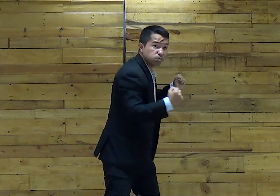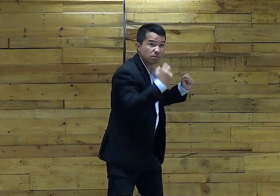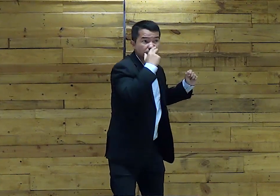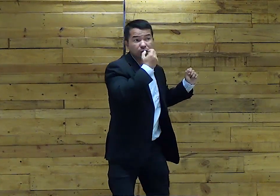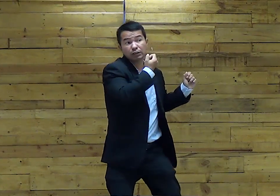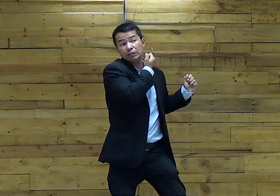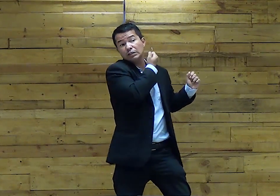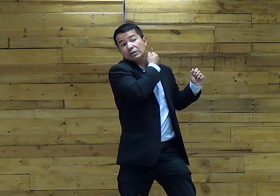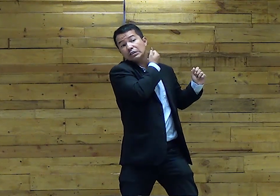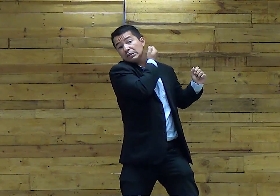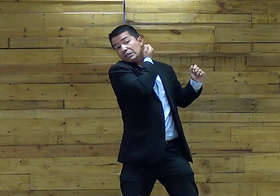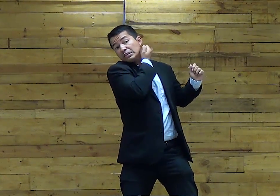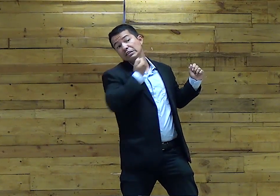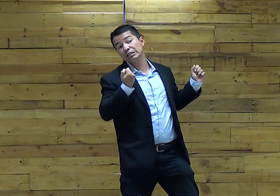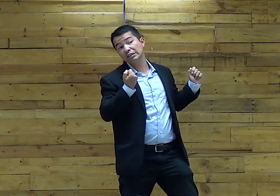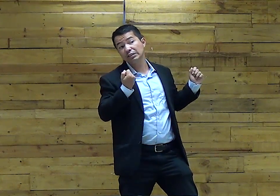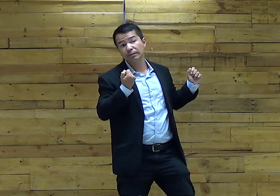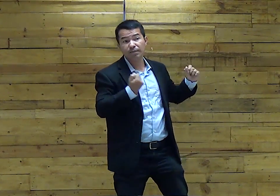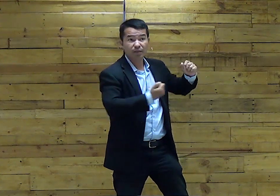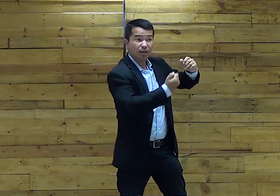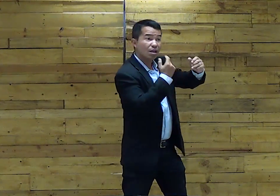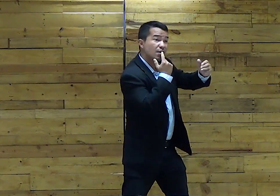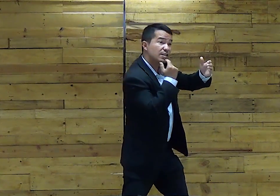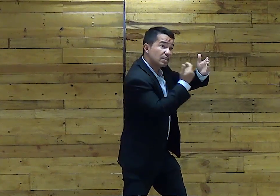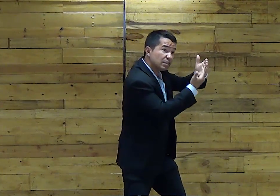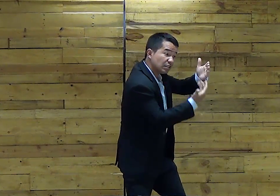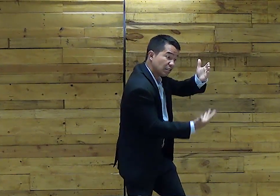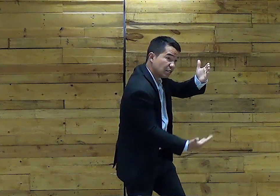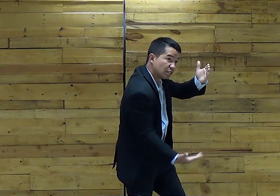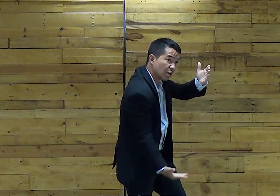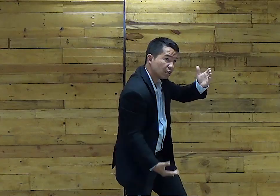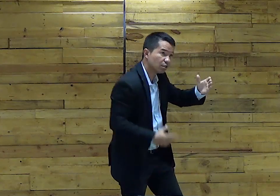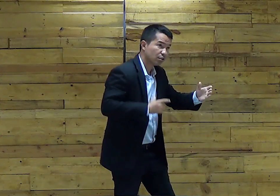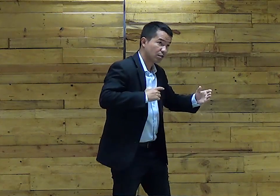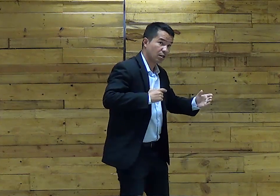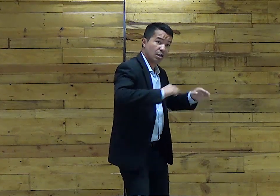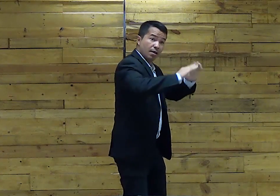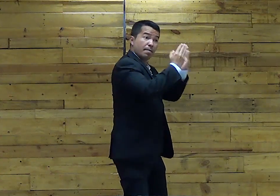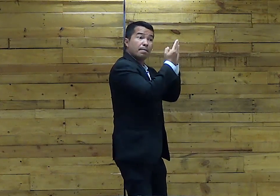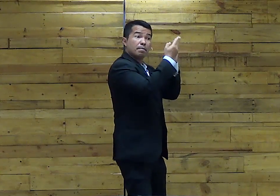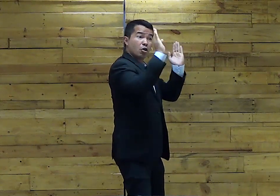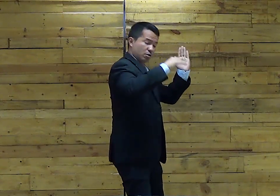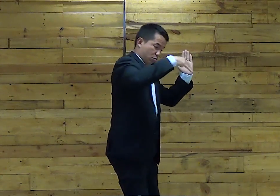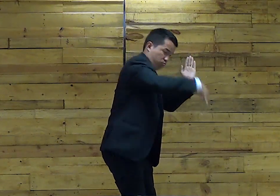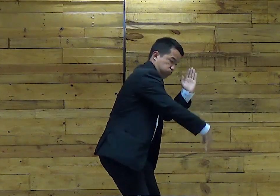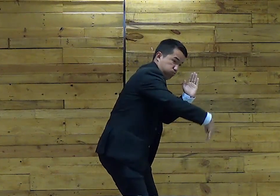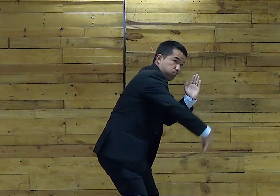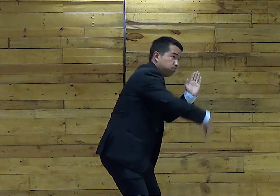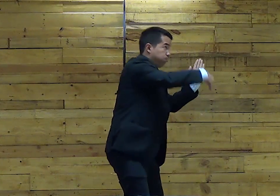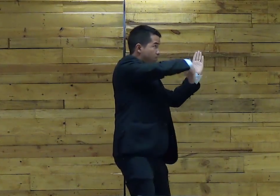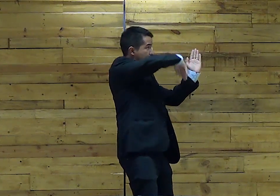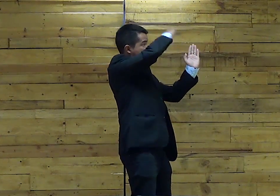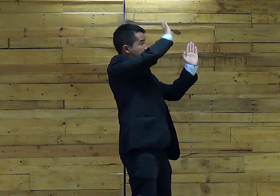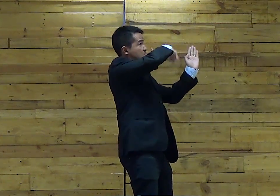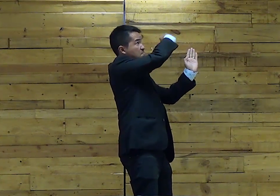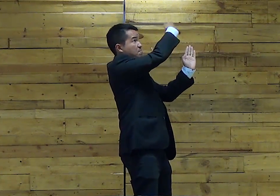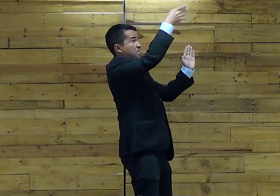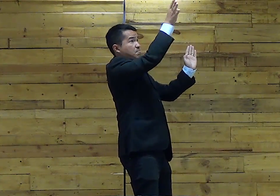Israel Que matasse Um cordeiro Sacrificasse Um cordeiro E do sangue Dele Então